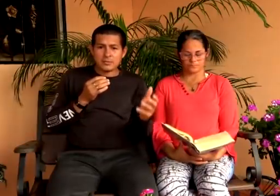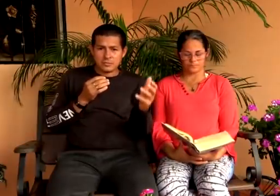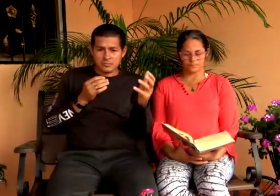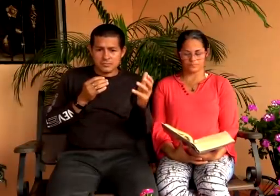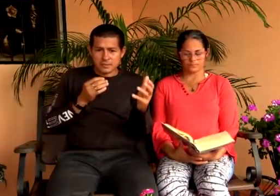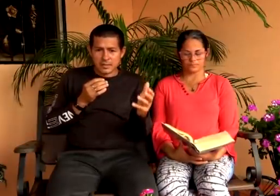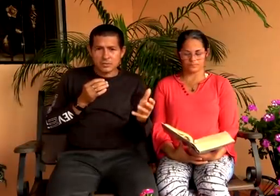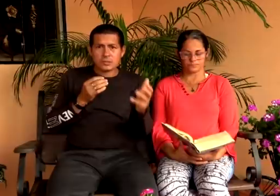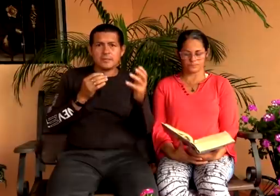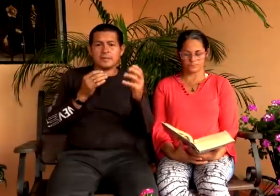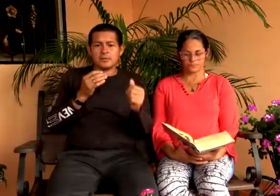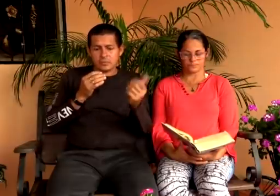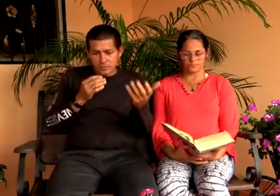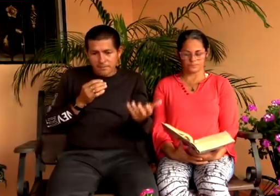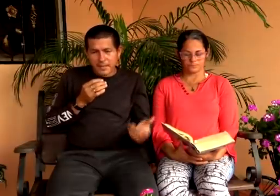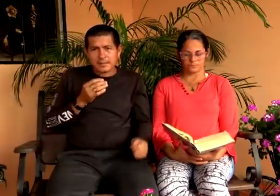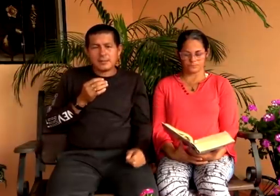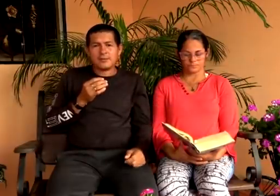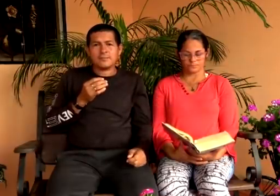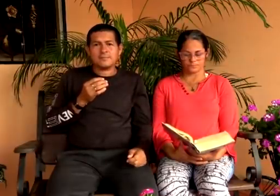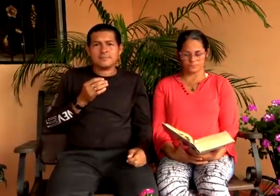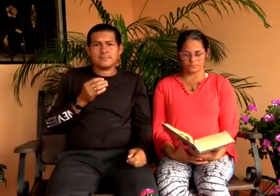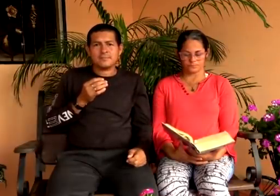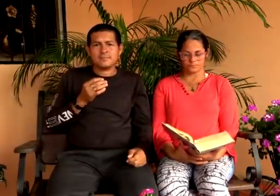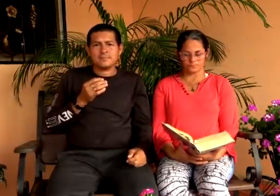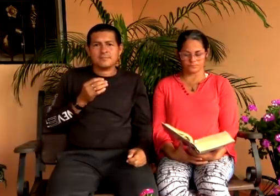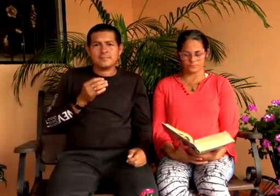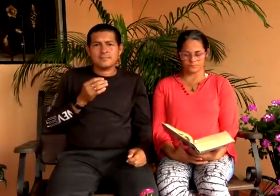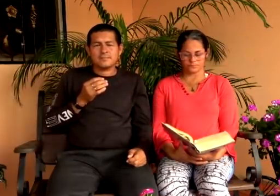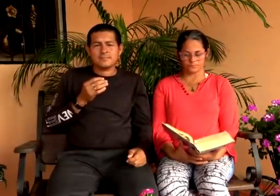Marcos 14 22 compártanlo.